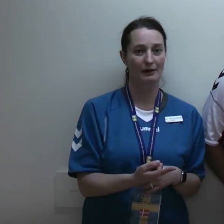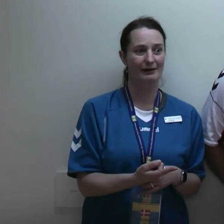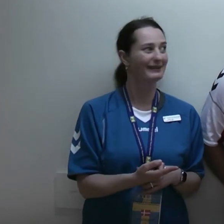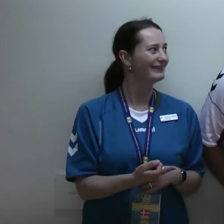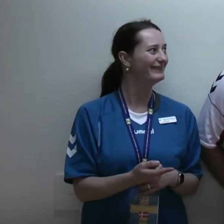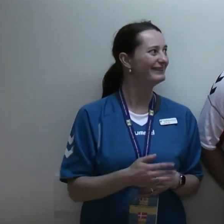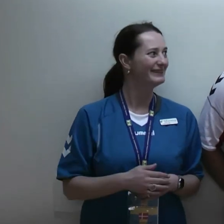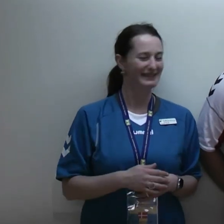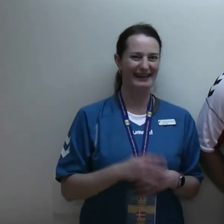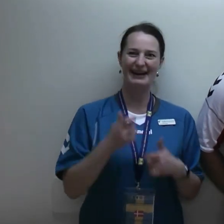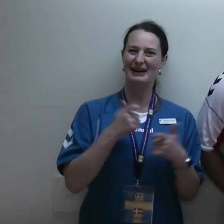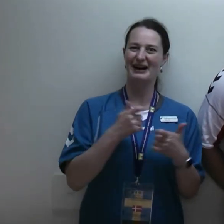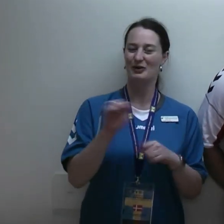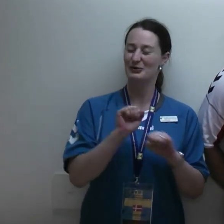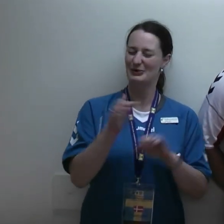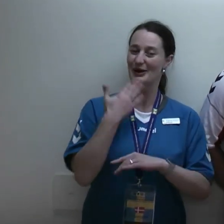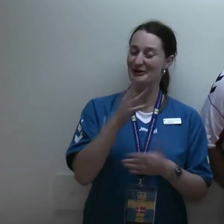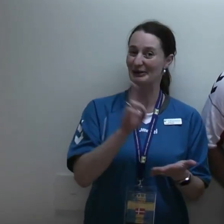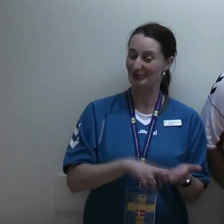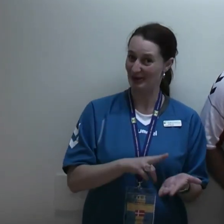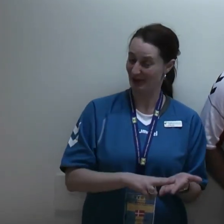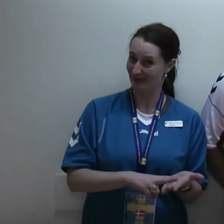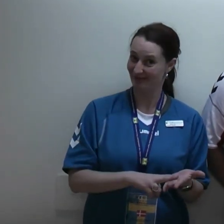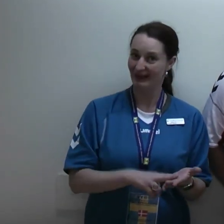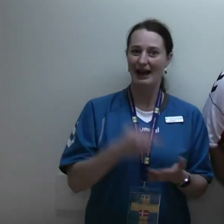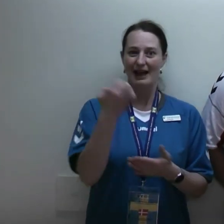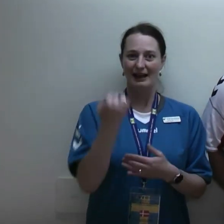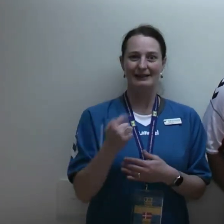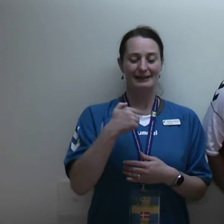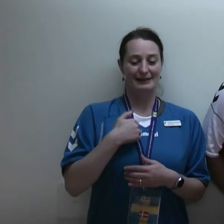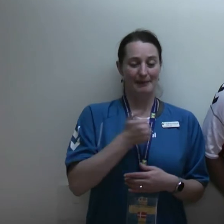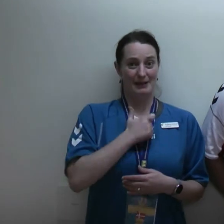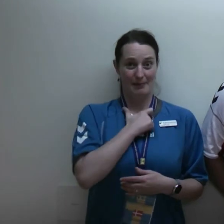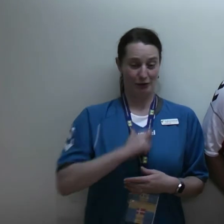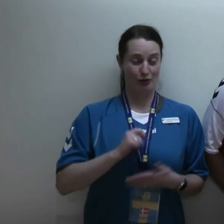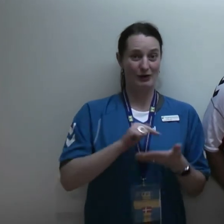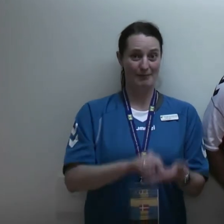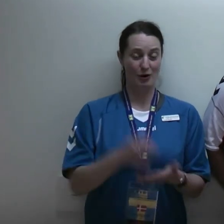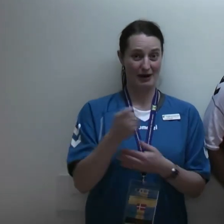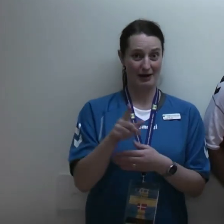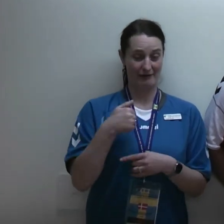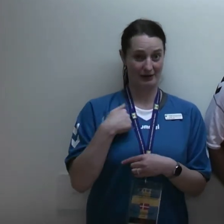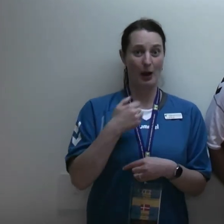Det var et rigtig, rigtig godt skørgsmål. Fordi jeg jo har sat mig min egen personlige mål. Og min egen personlige mål er, at